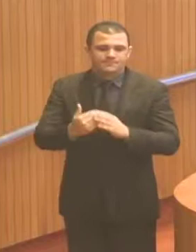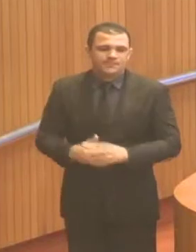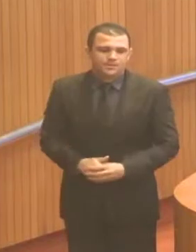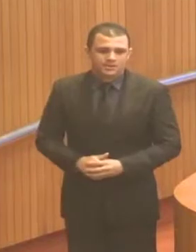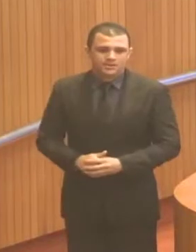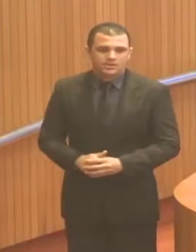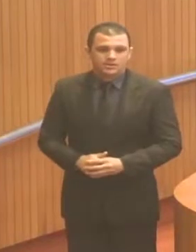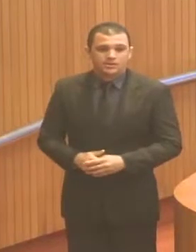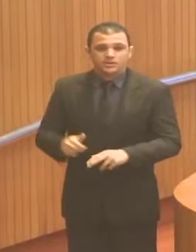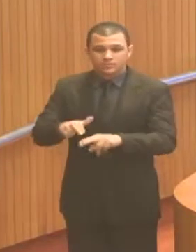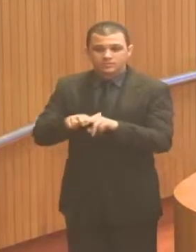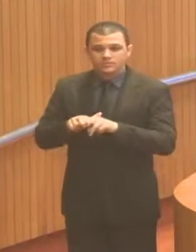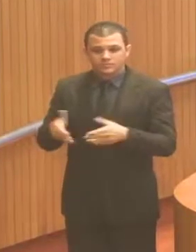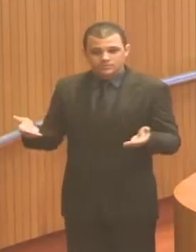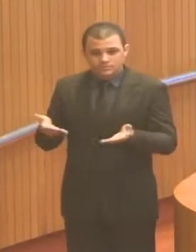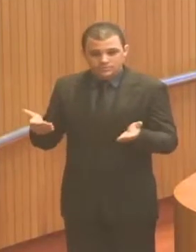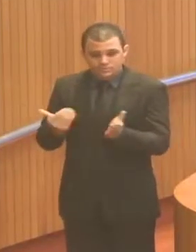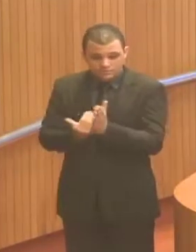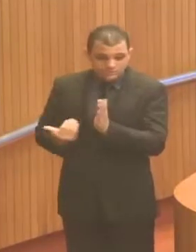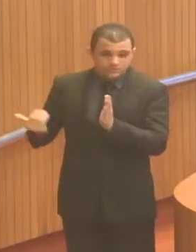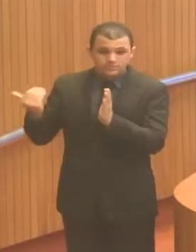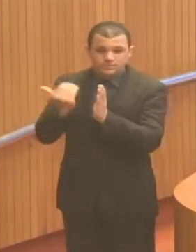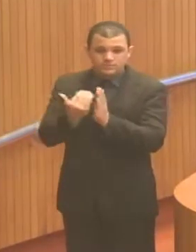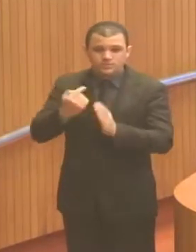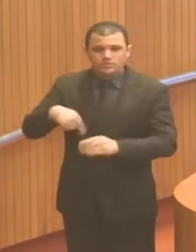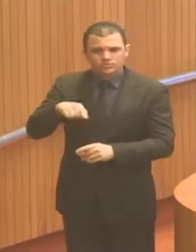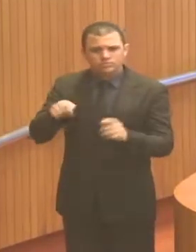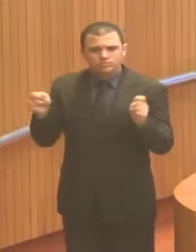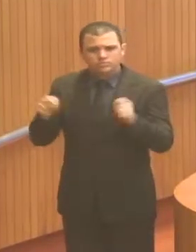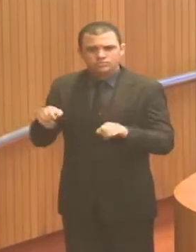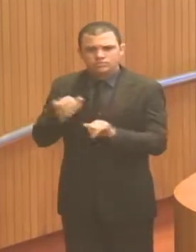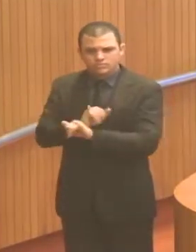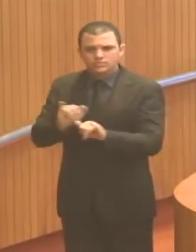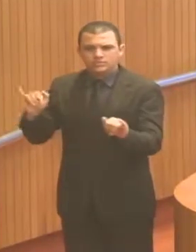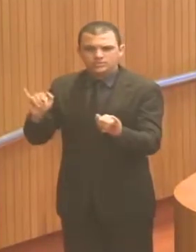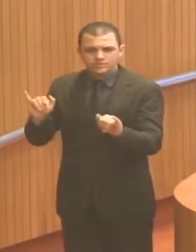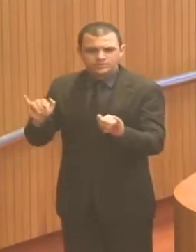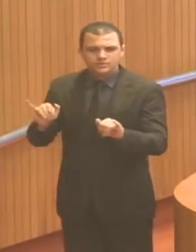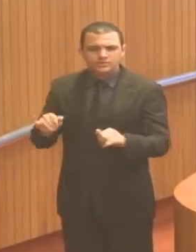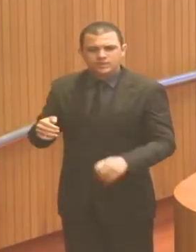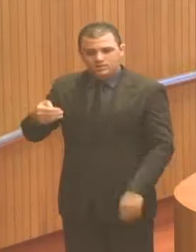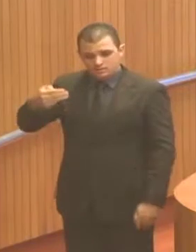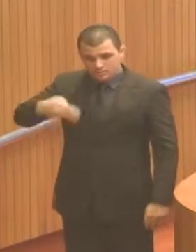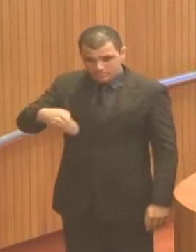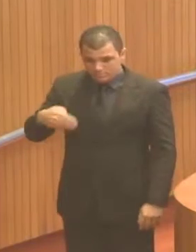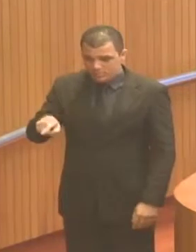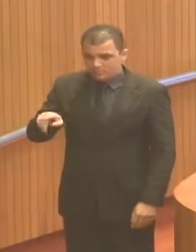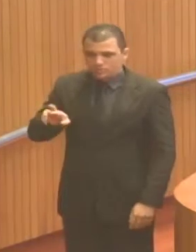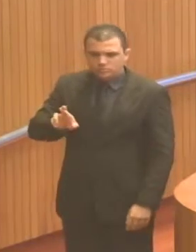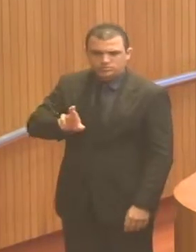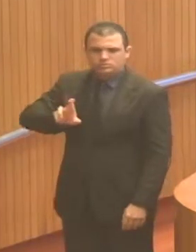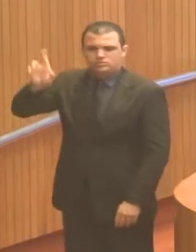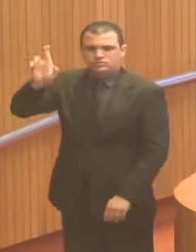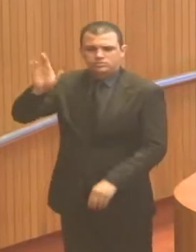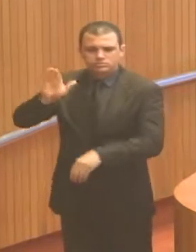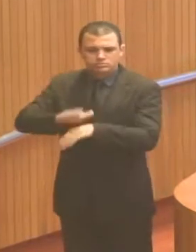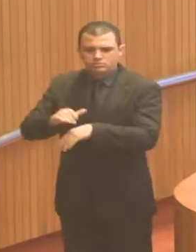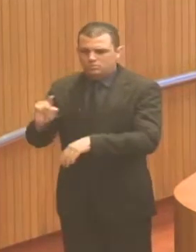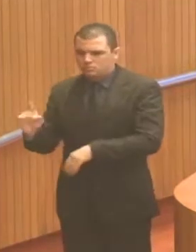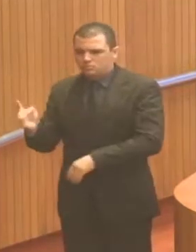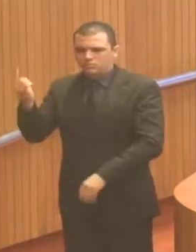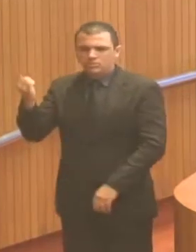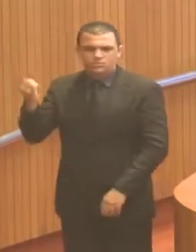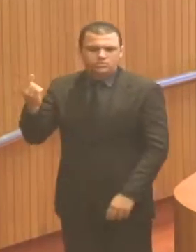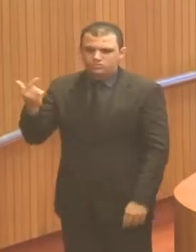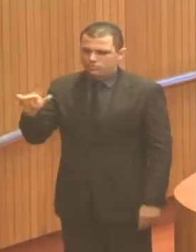É por isso que hoje, mais do que nunca, a gente pode dizer o Maranhão não tem dono. O Maranhão é